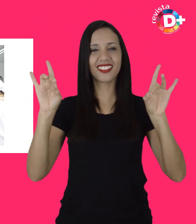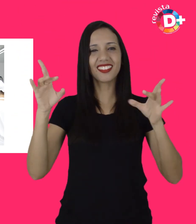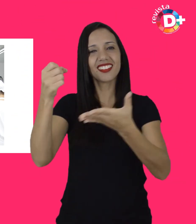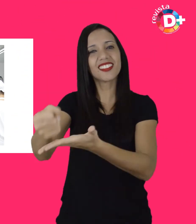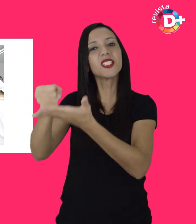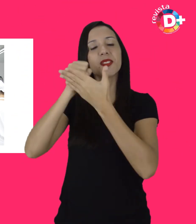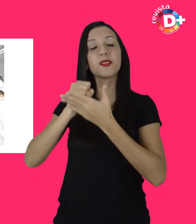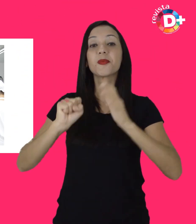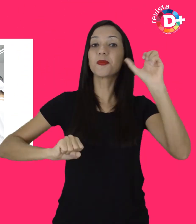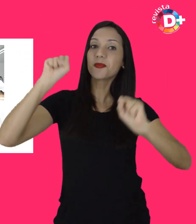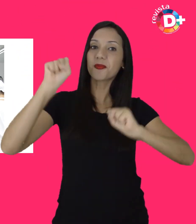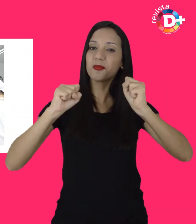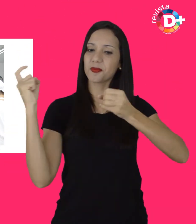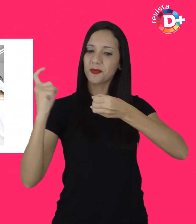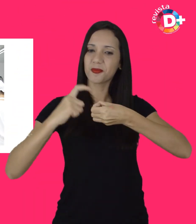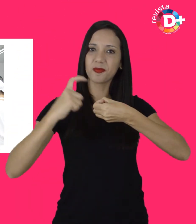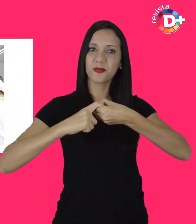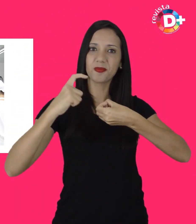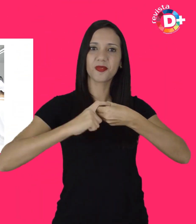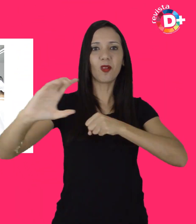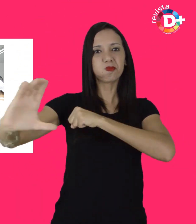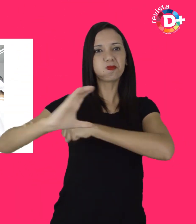que patrocinam os custos da instituição